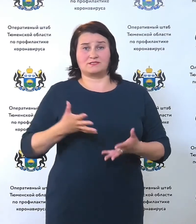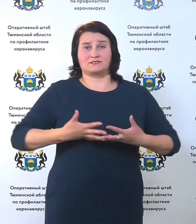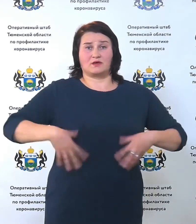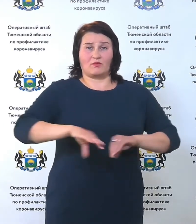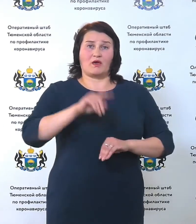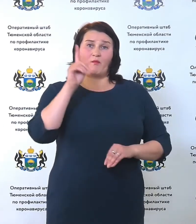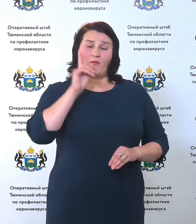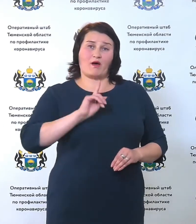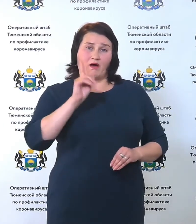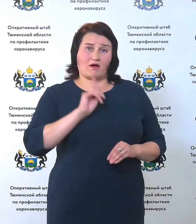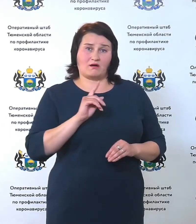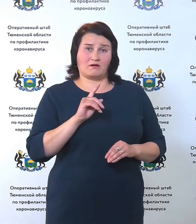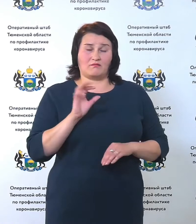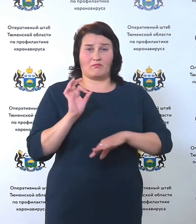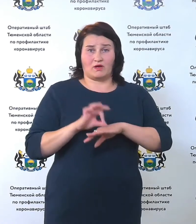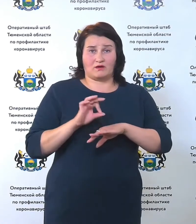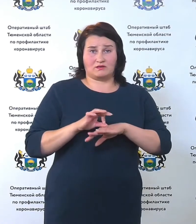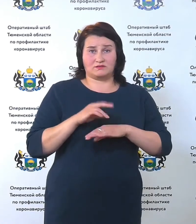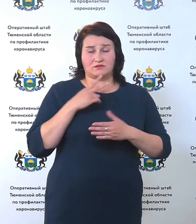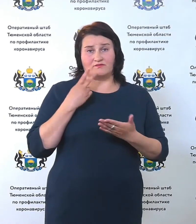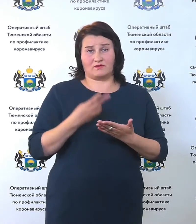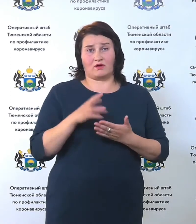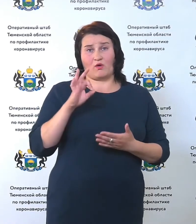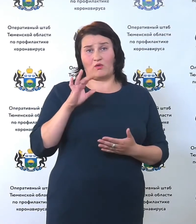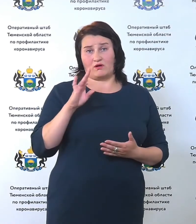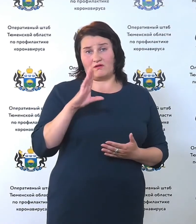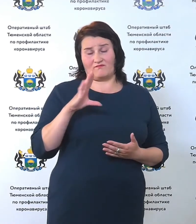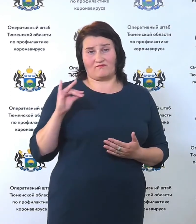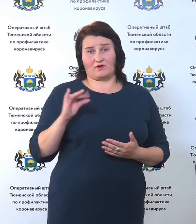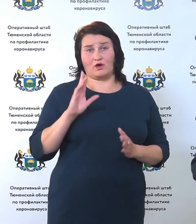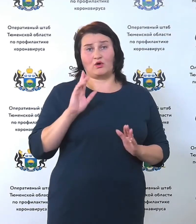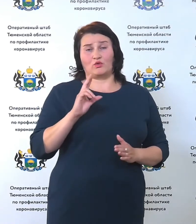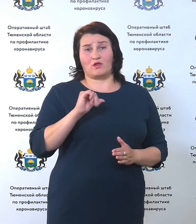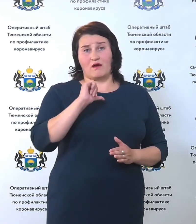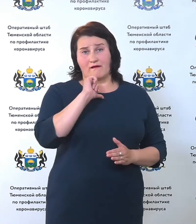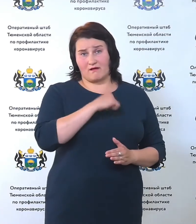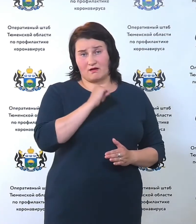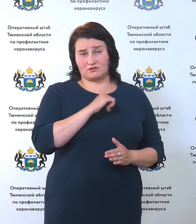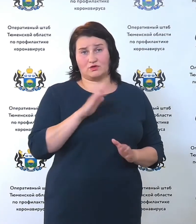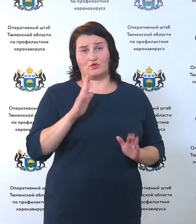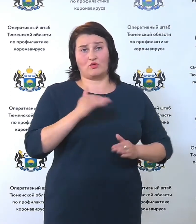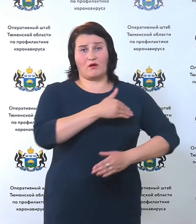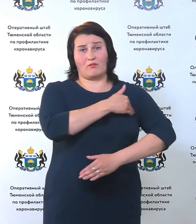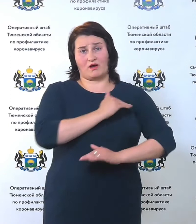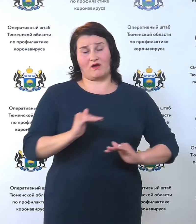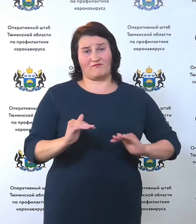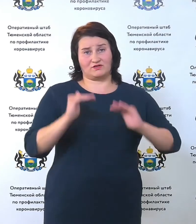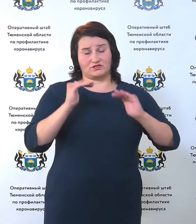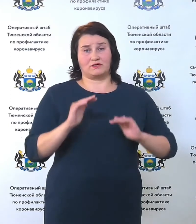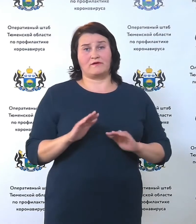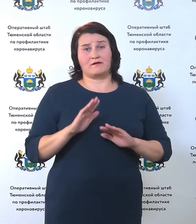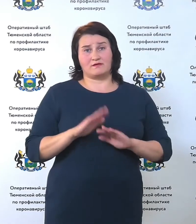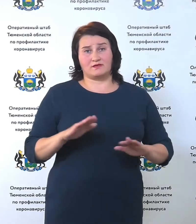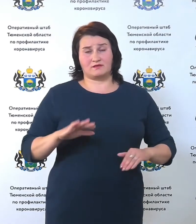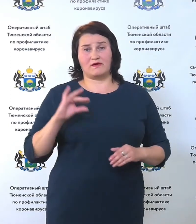что просто с элементарными симптомами, ну вот ОРВИ, кто-то кашляет или у кого-то повышение температуры, детей